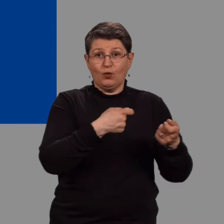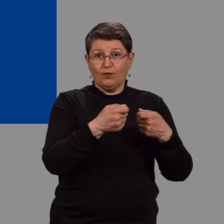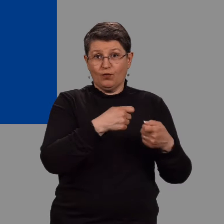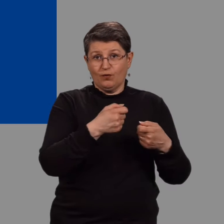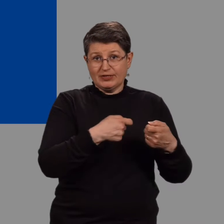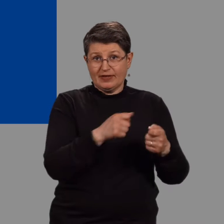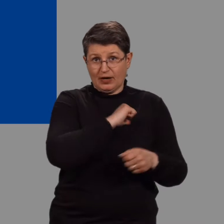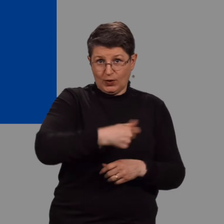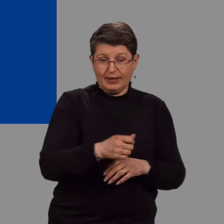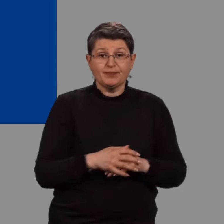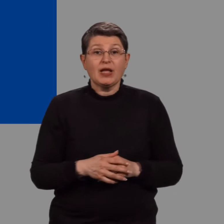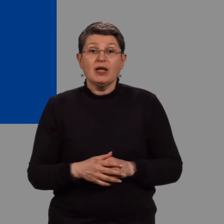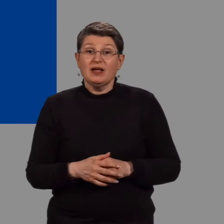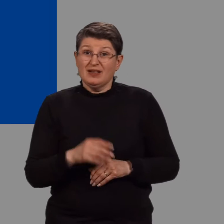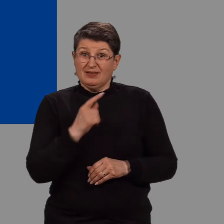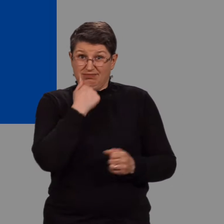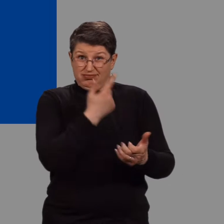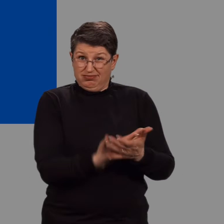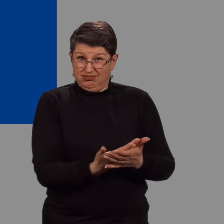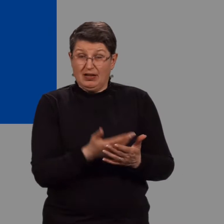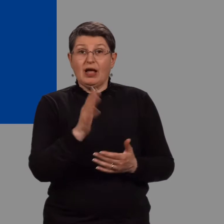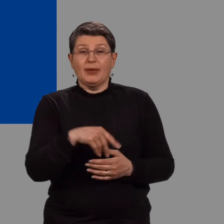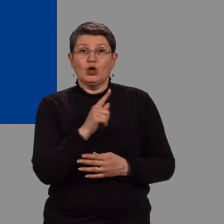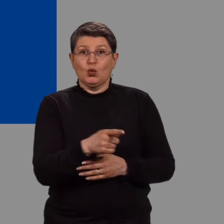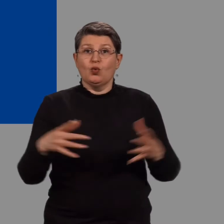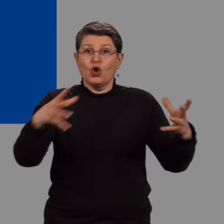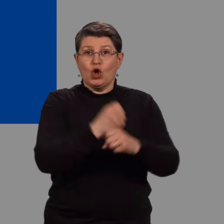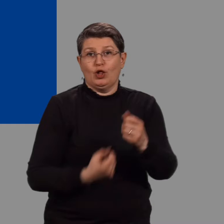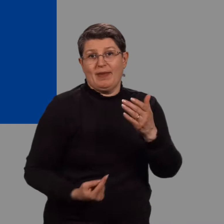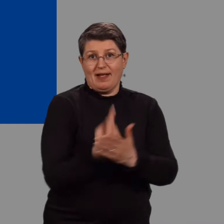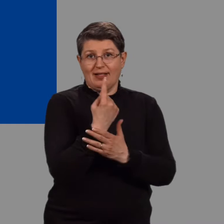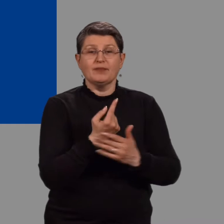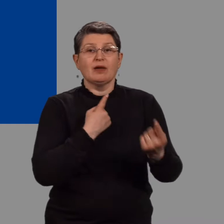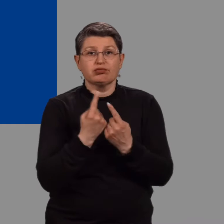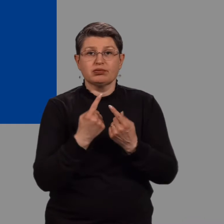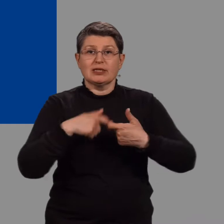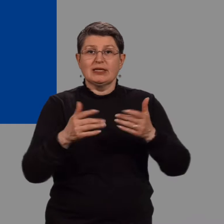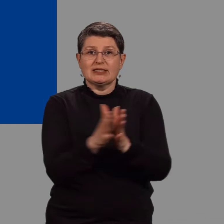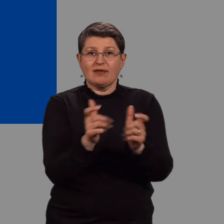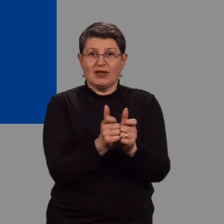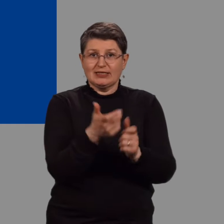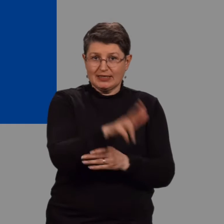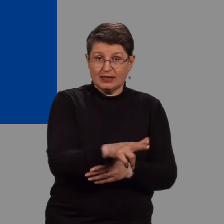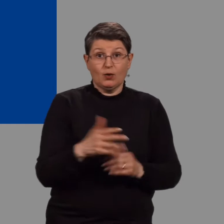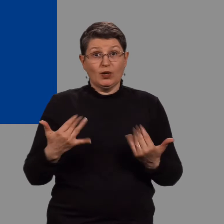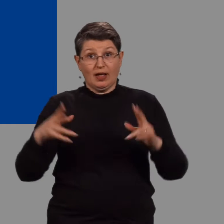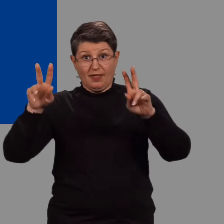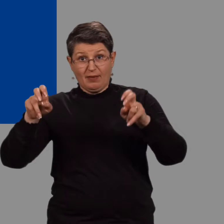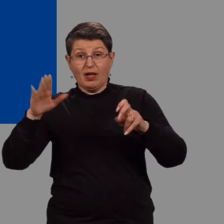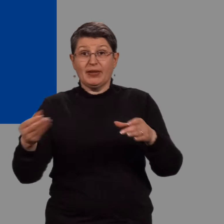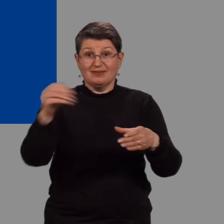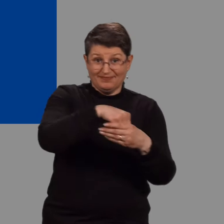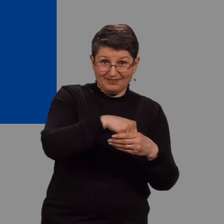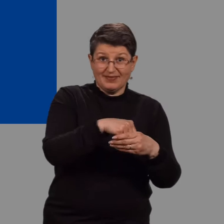Nú, tilöfnir þessa erindis er viðburður ogðinn öllum til heilla, samtalum, samfélagslistir og þeim að dagsins er inngilding